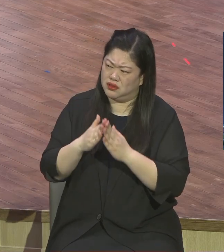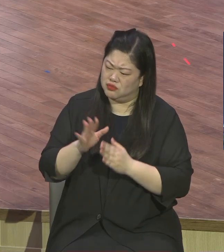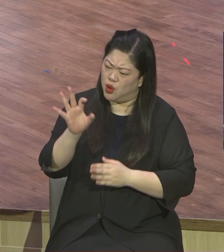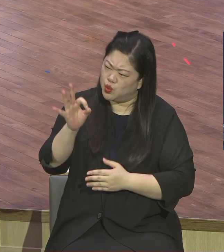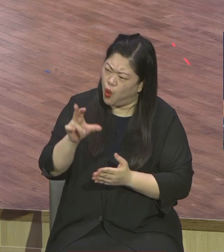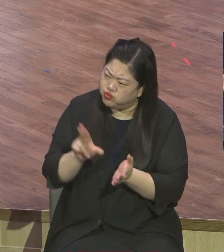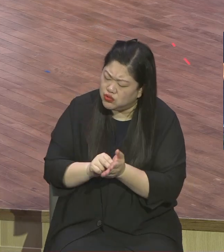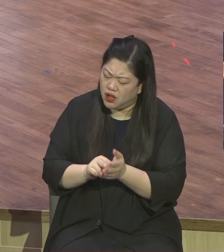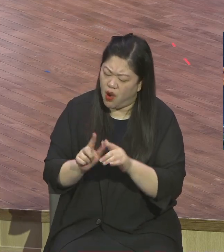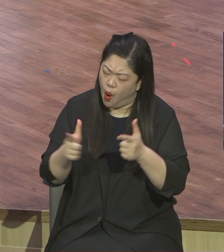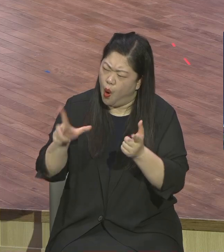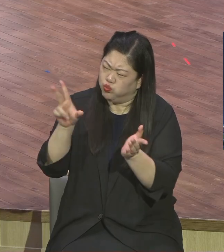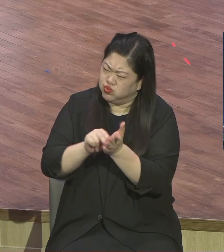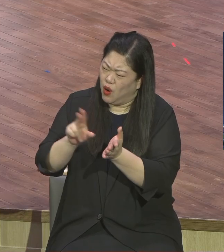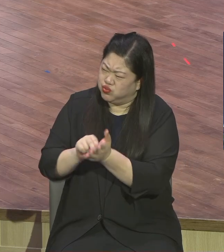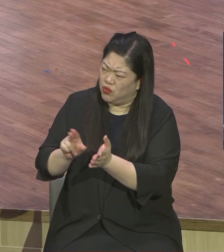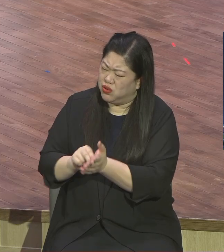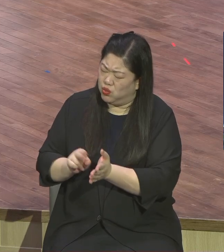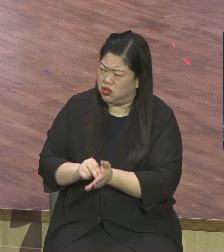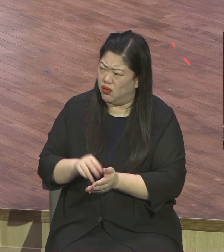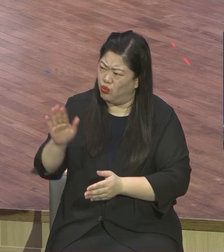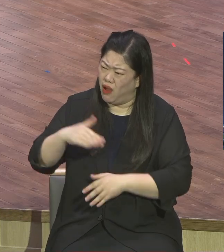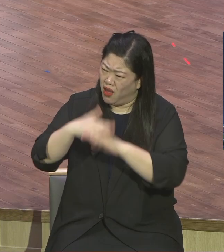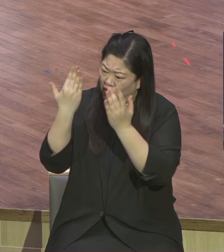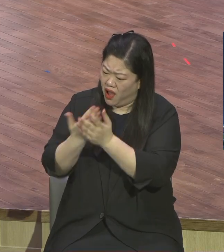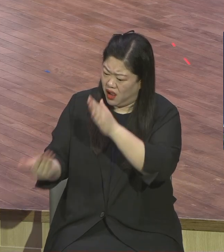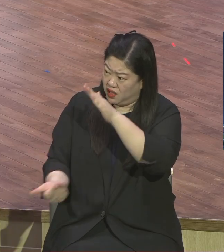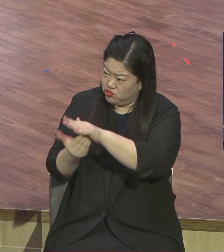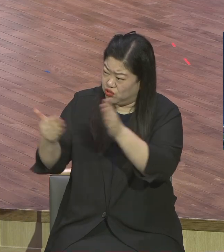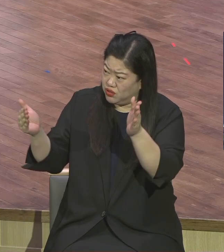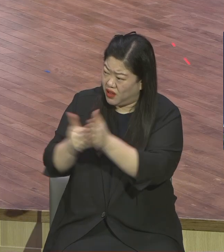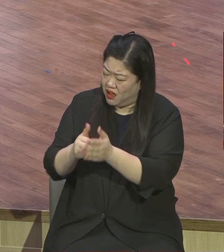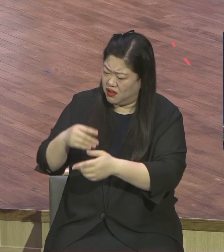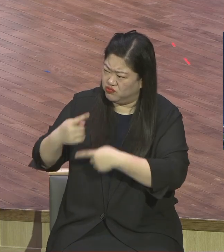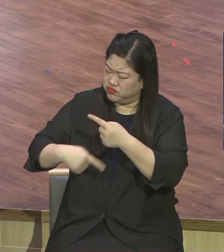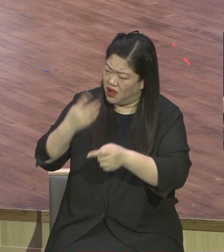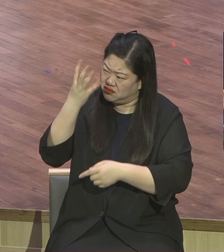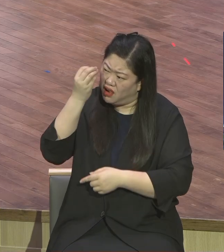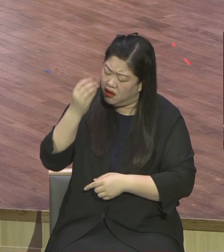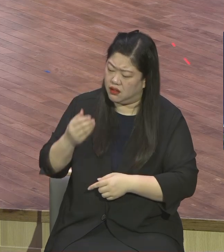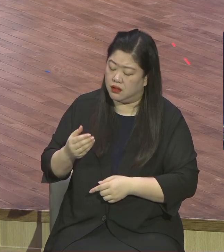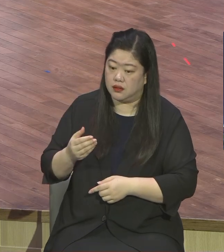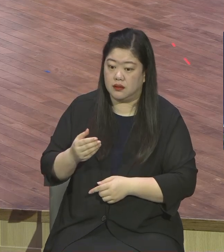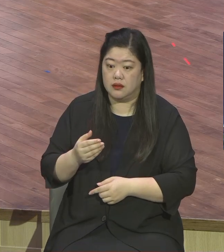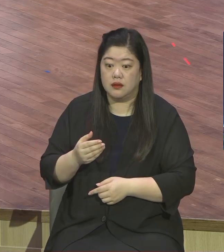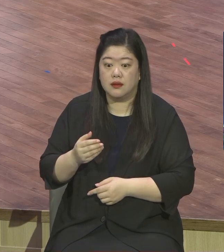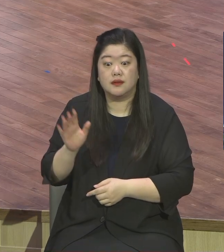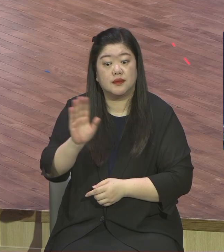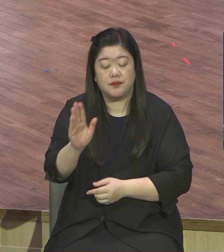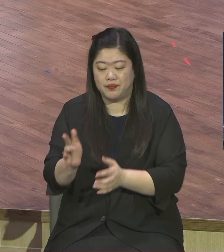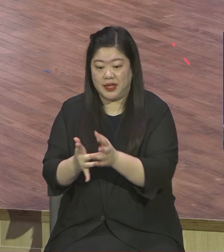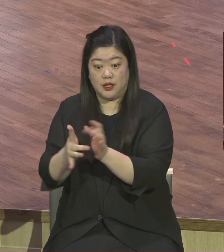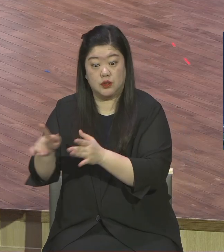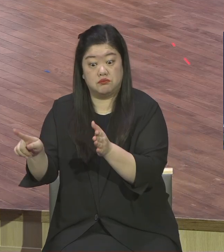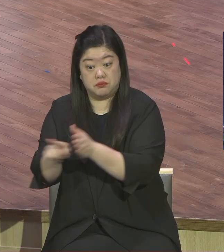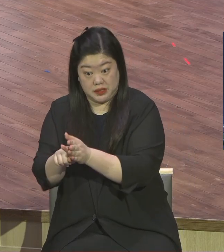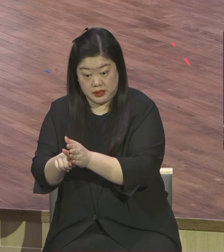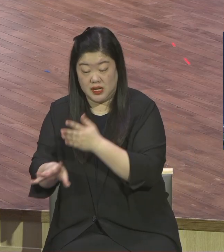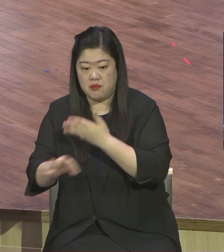문제 많은데 다 이루어도 뭘 다 이루었다는 얘기인가 이 세 가지를 믿는 순간에 그 문제는 다 해결되게 돼 있어요 걸려들어가지고 지금